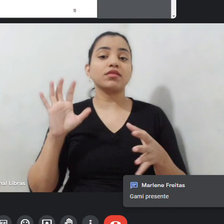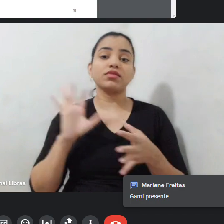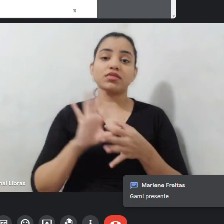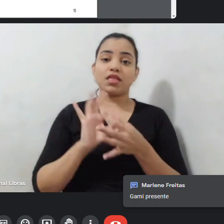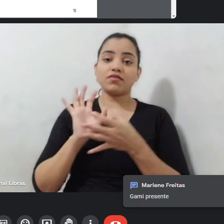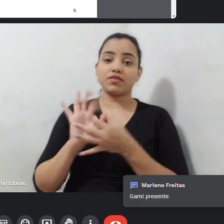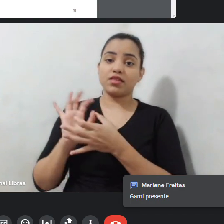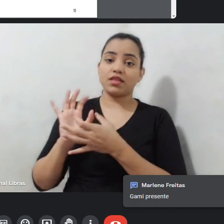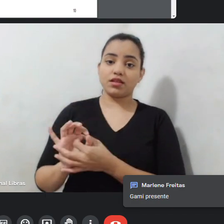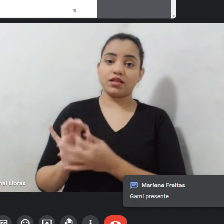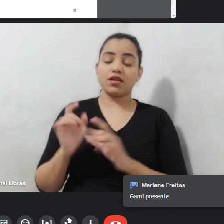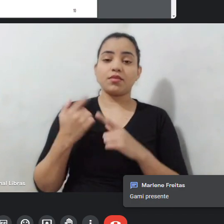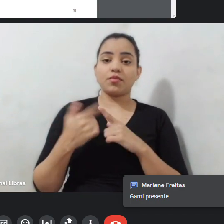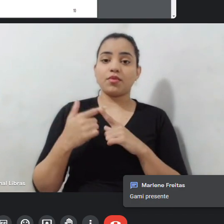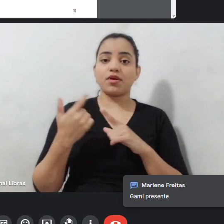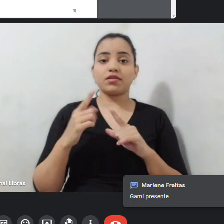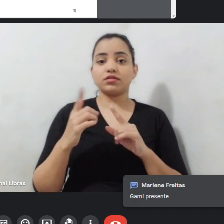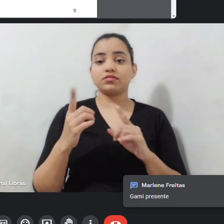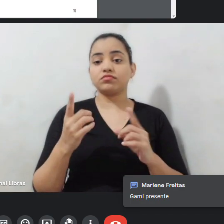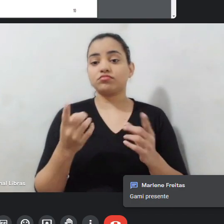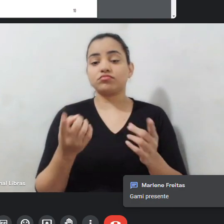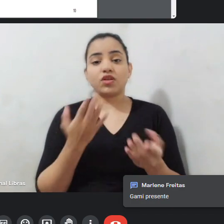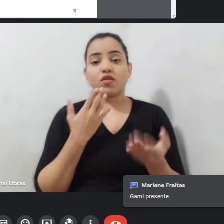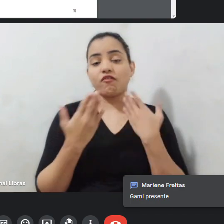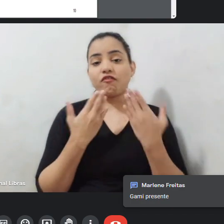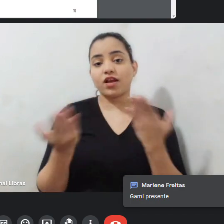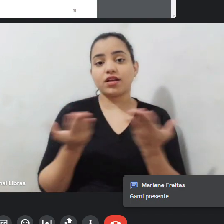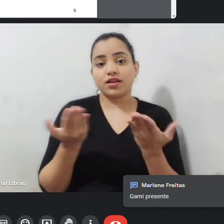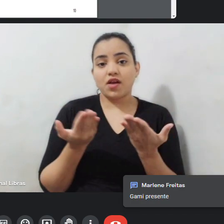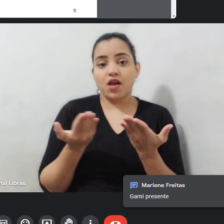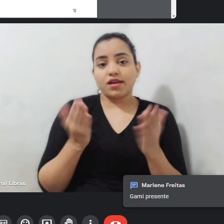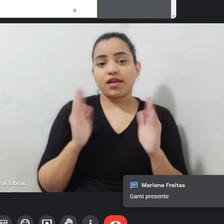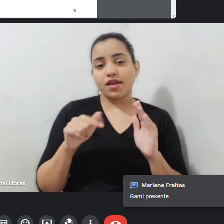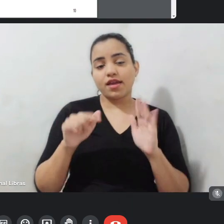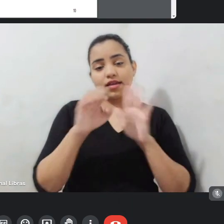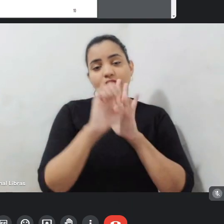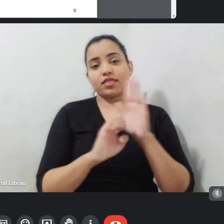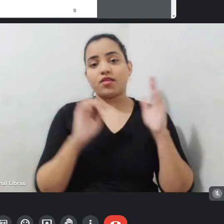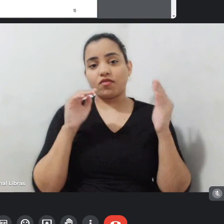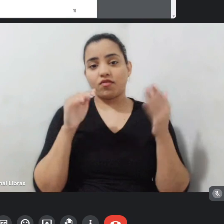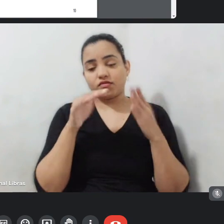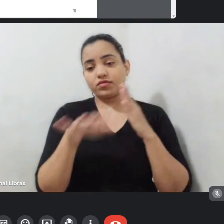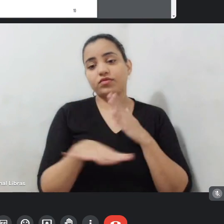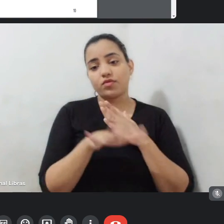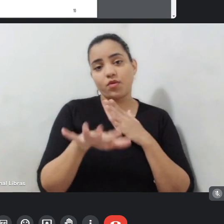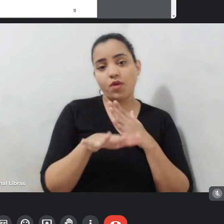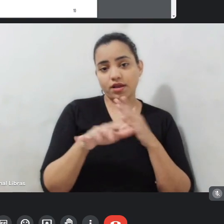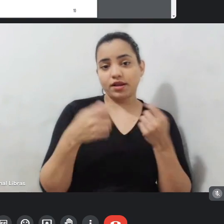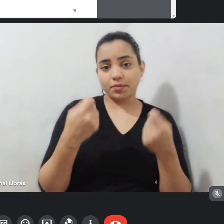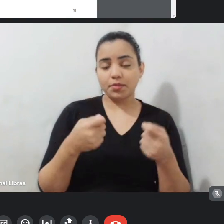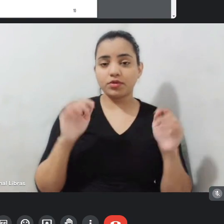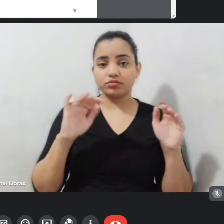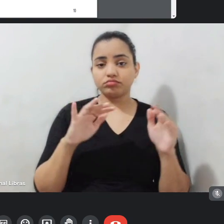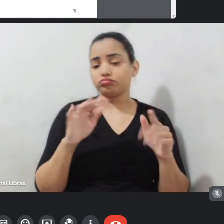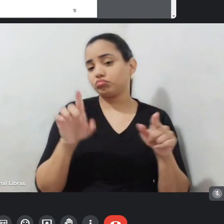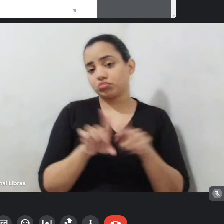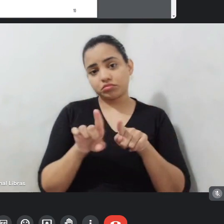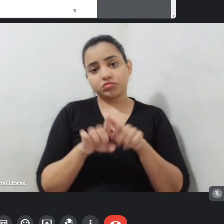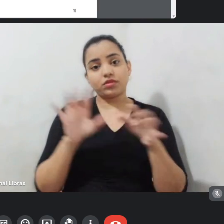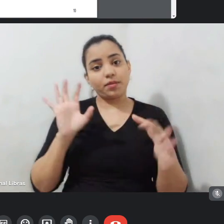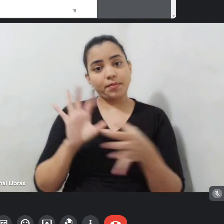questões específicas, são editais específicos por área ou alguns editais que possam embarcar várias áreas, tá? E aí, é esse